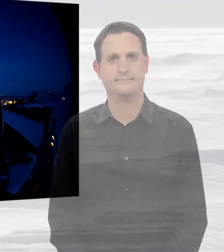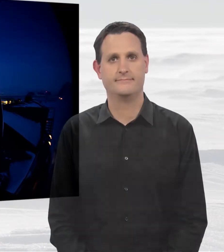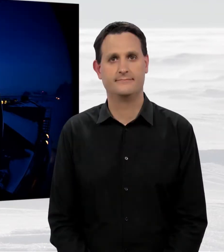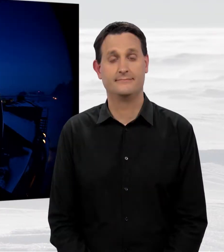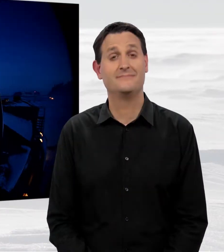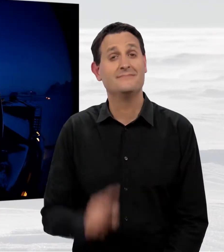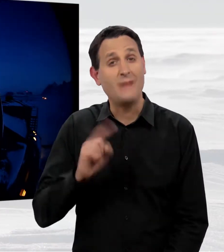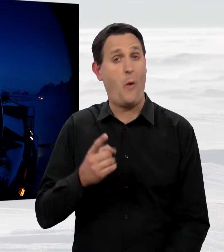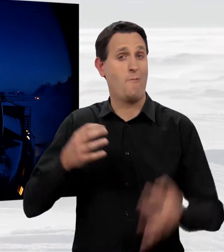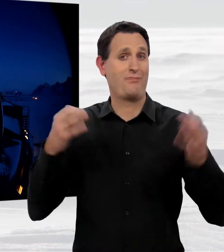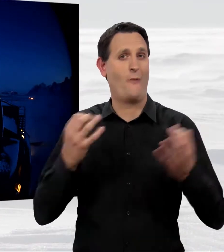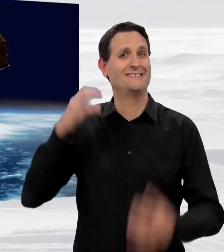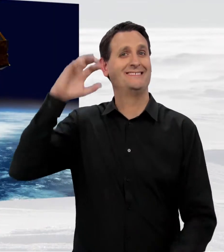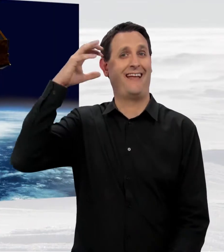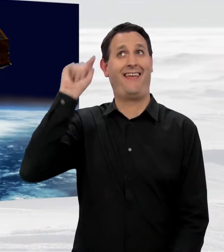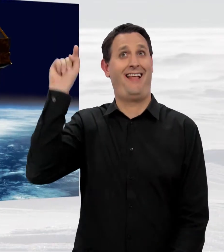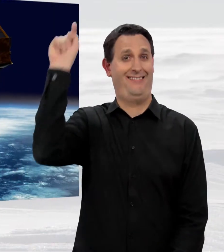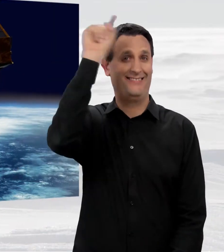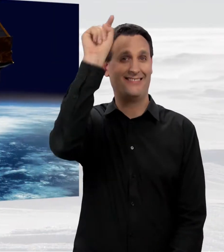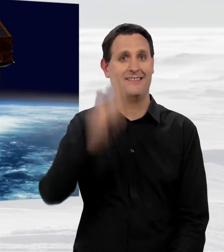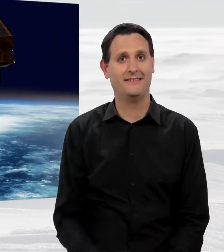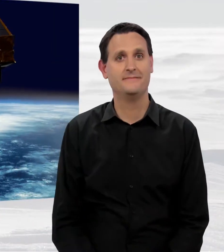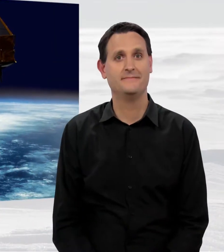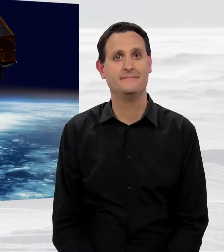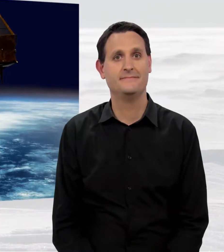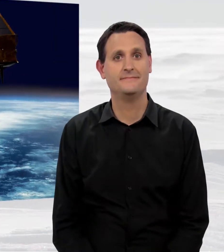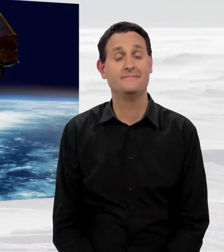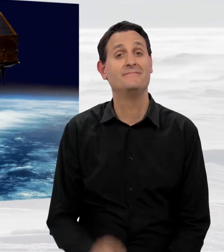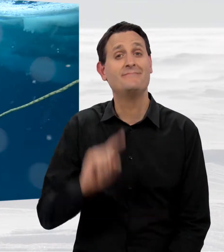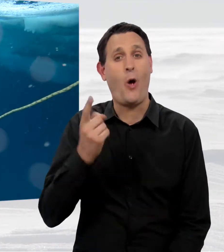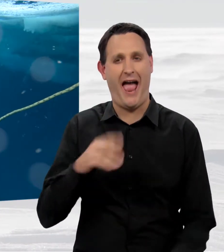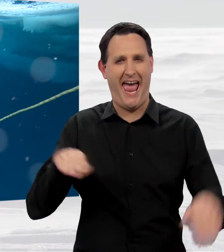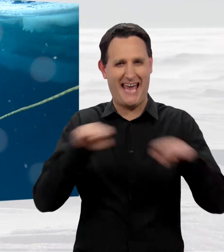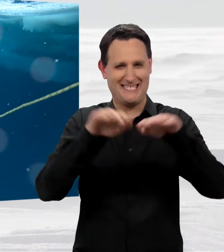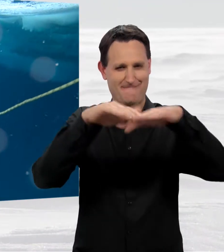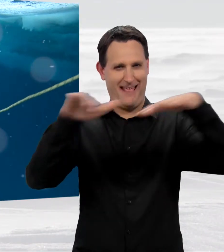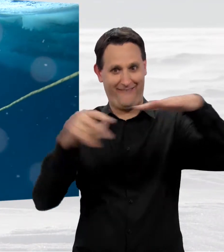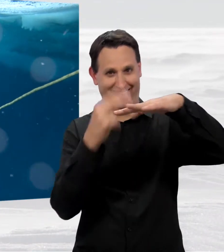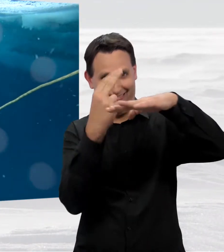Man braucht Satelliten im Weltall. Taucher im Eismeer.